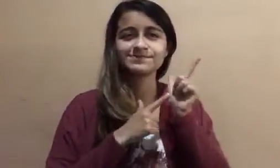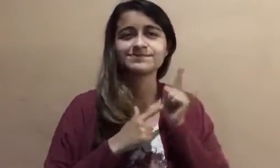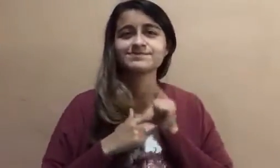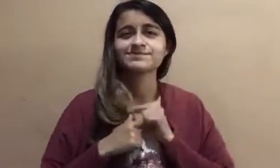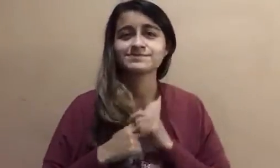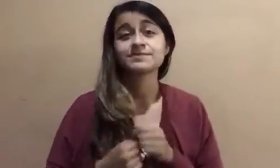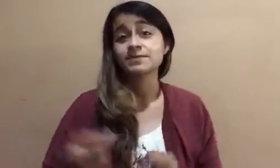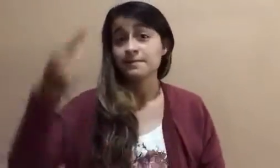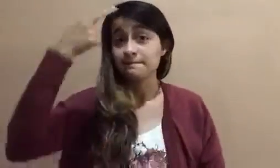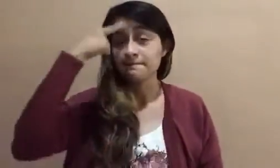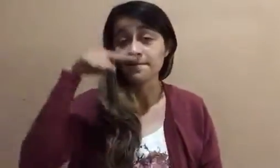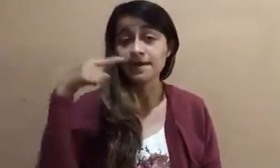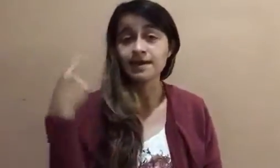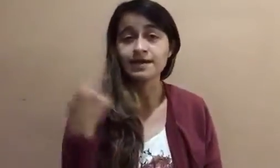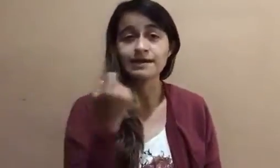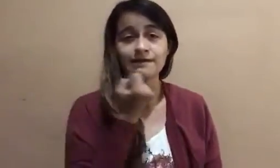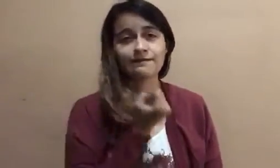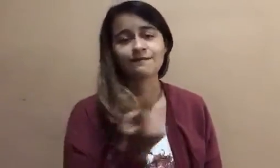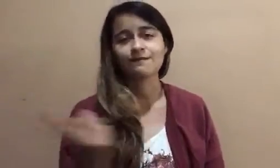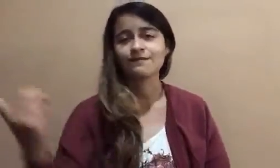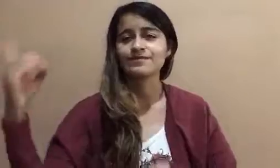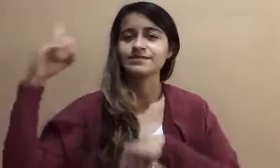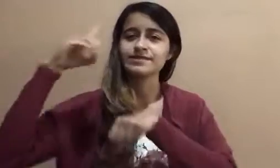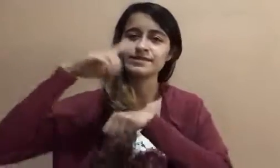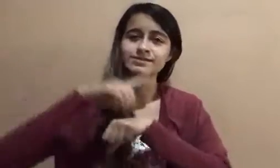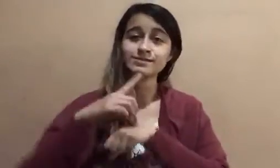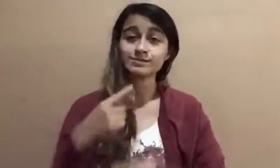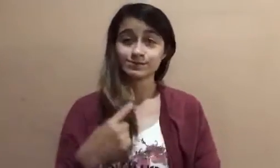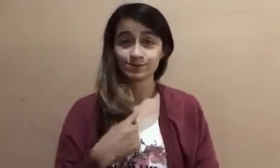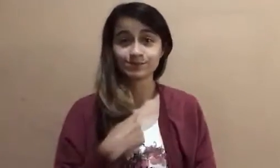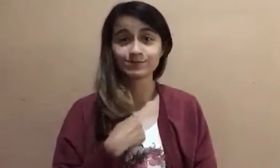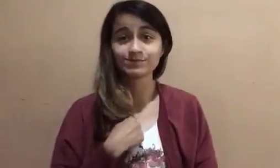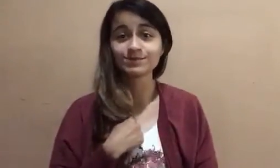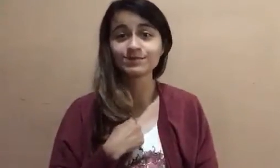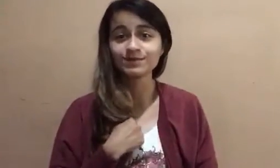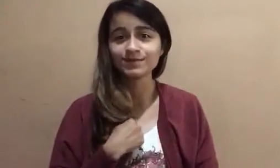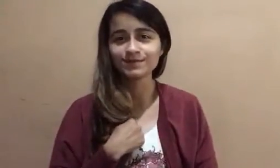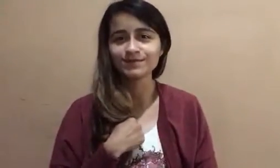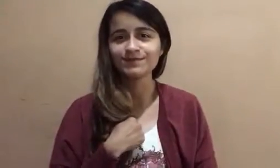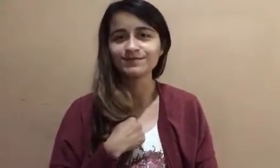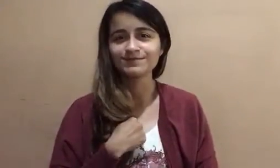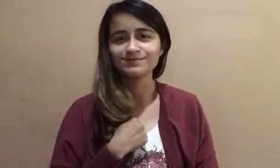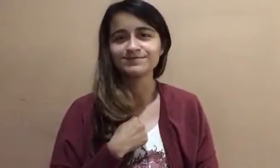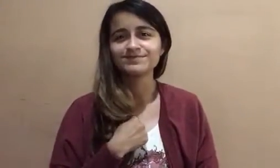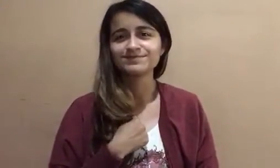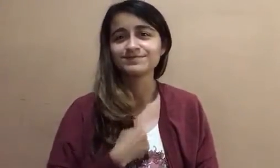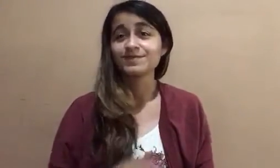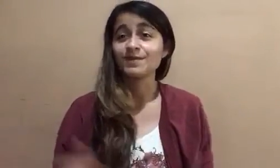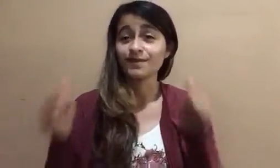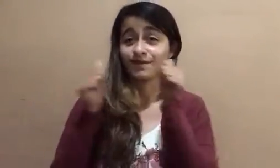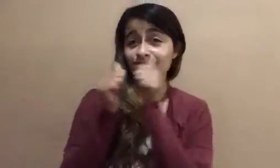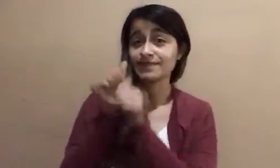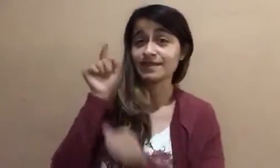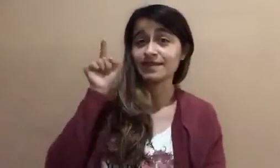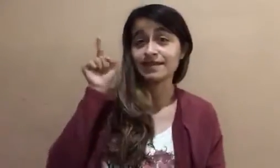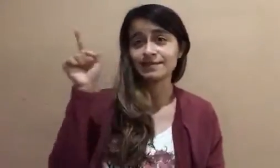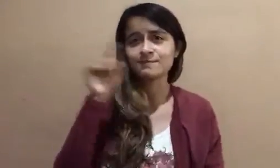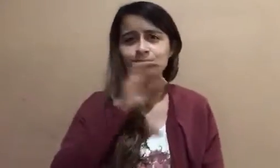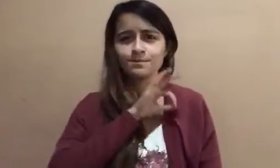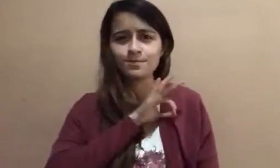Para que algún día yo con él pueda